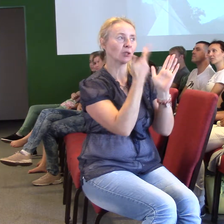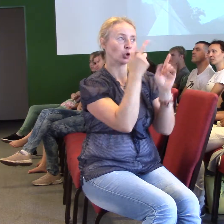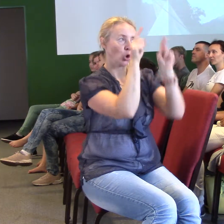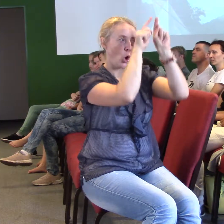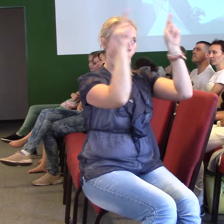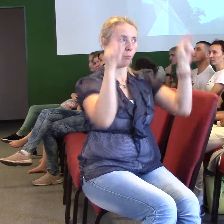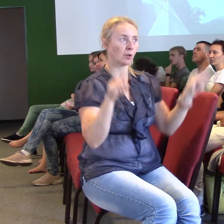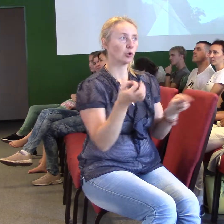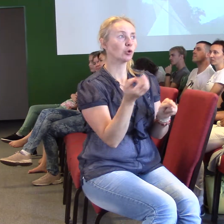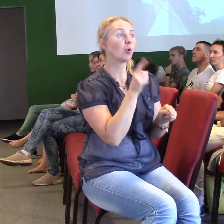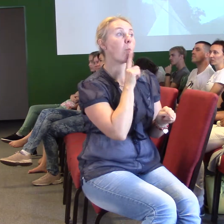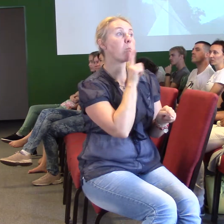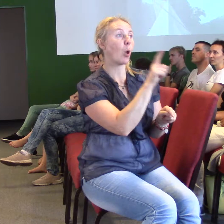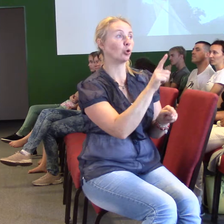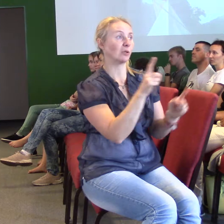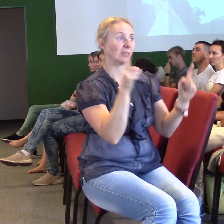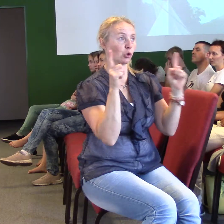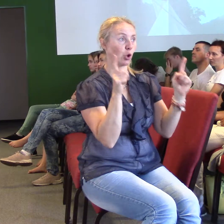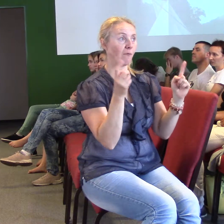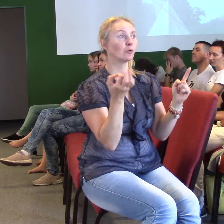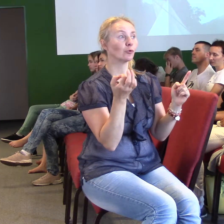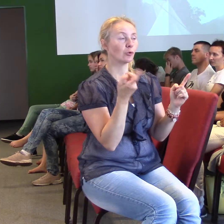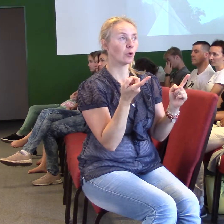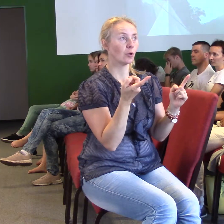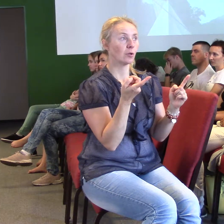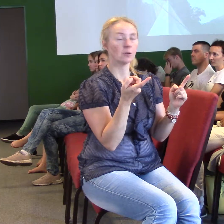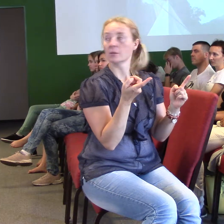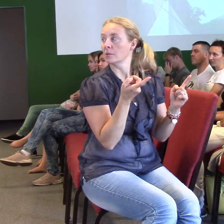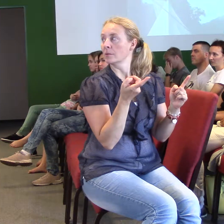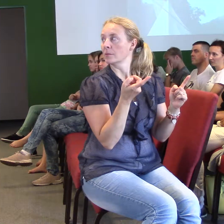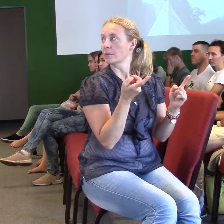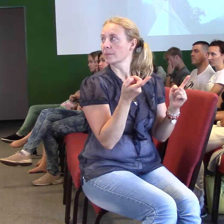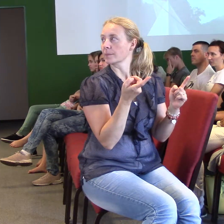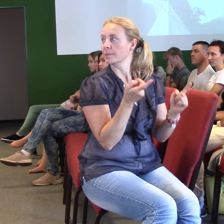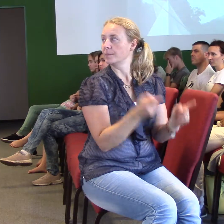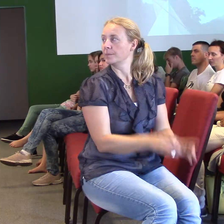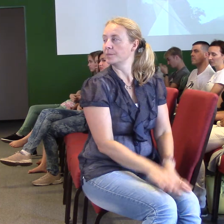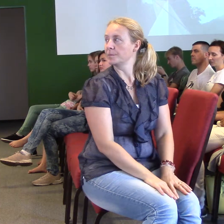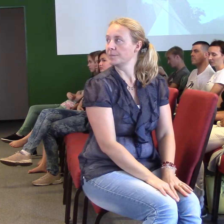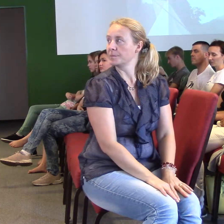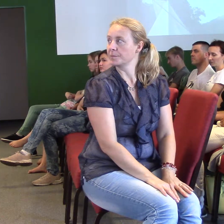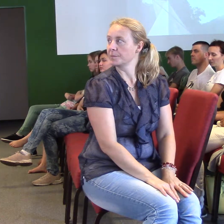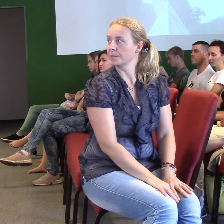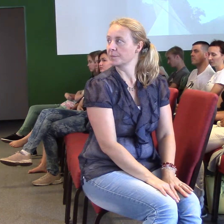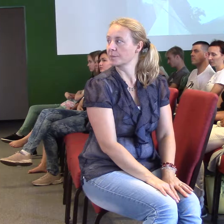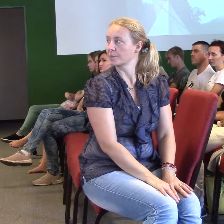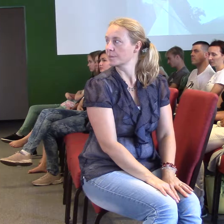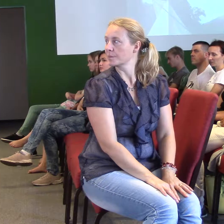je Boží slovo. A oni budou ilustrovat to, že Boží slovo je pro náš život